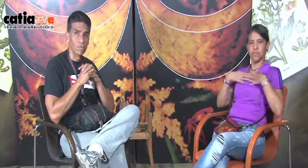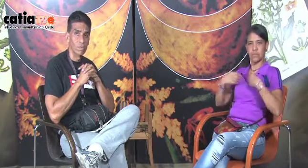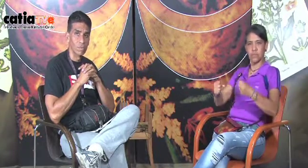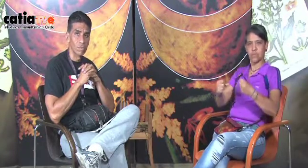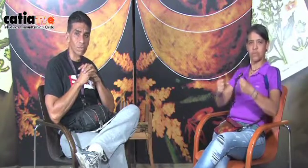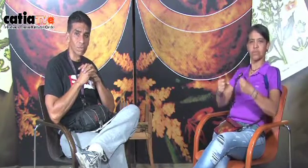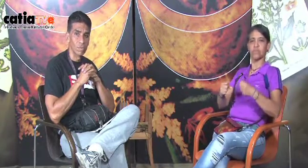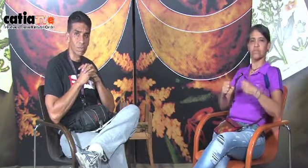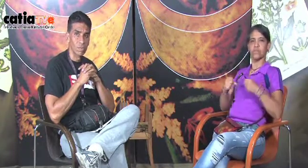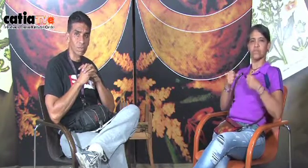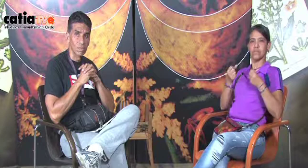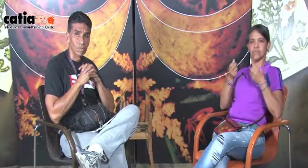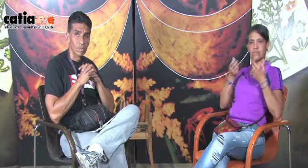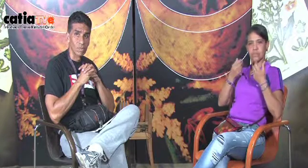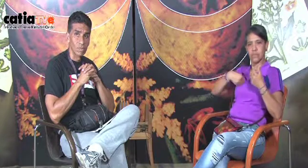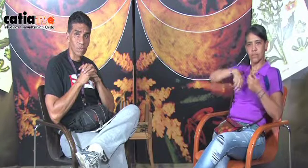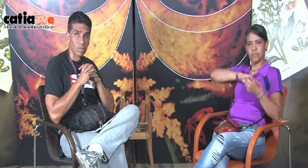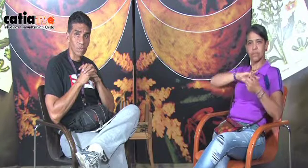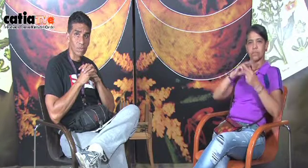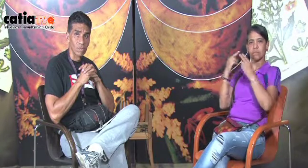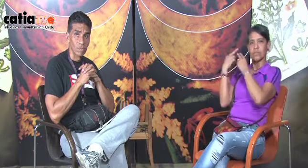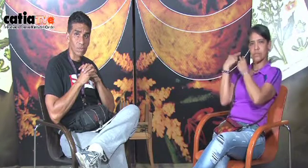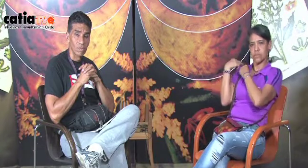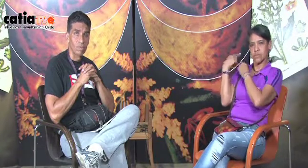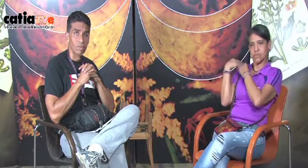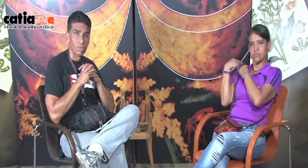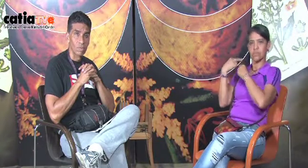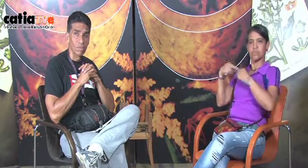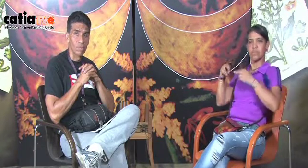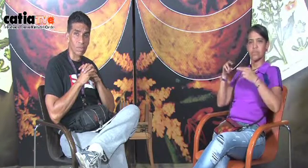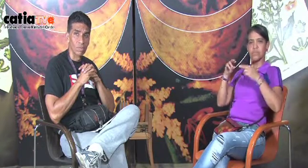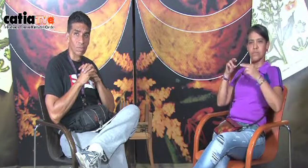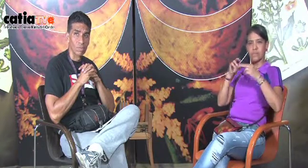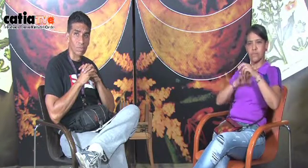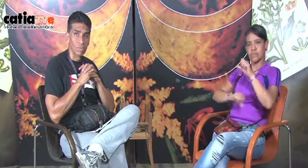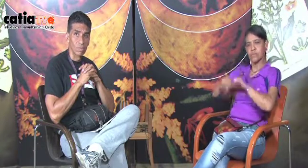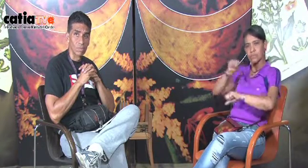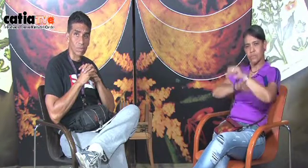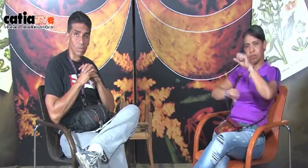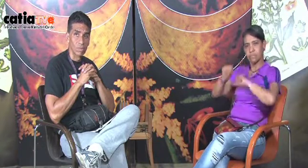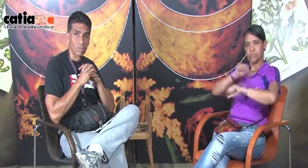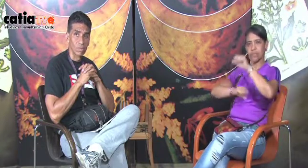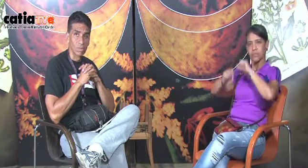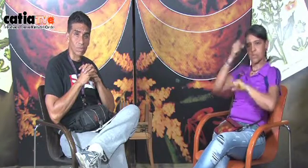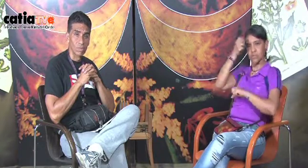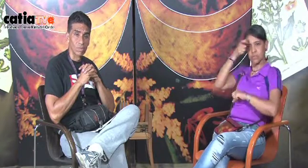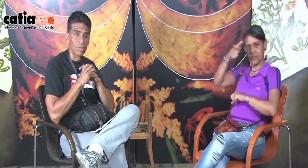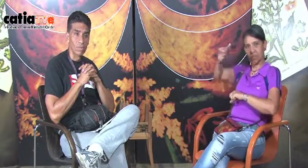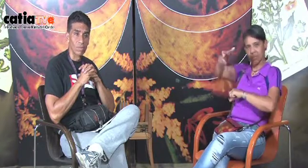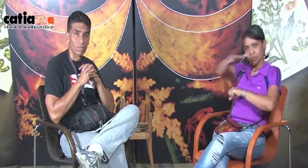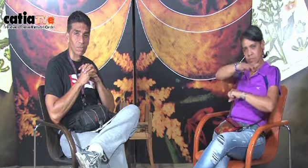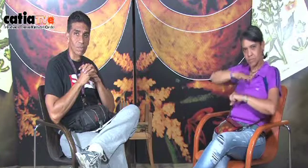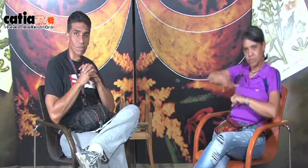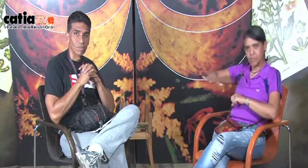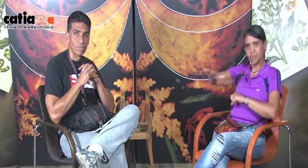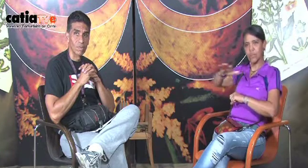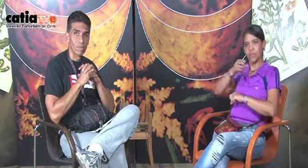de salud. Es nuestro responsable en la defensoría del pueblo de los jóvenes